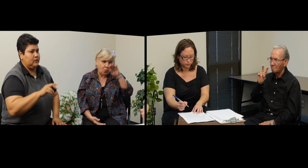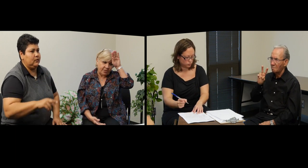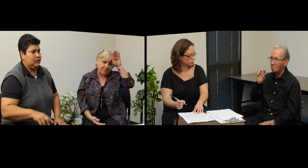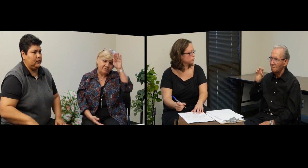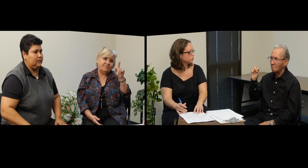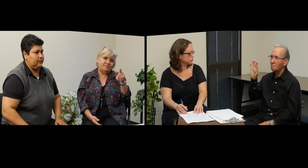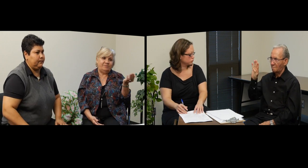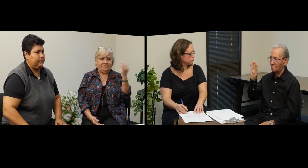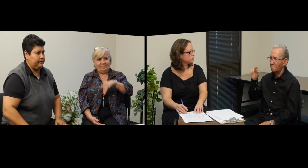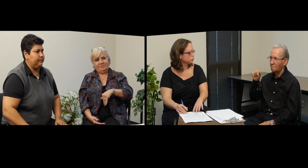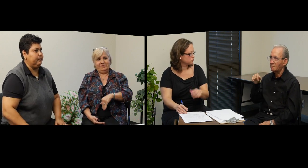Sí. Ajá.